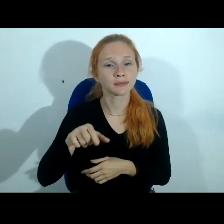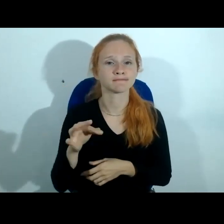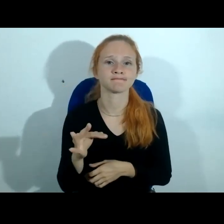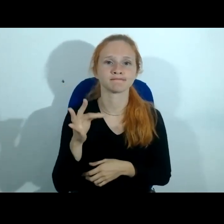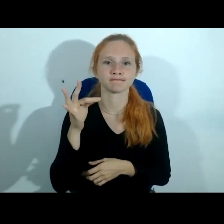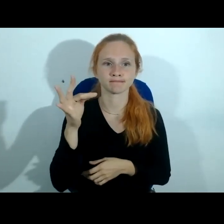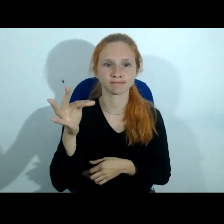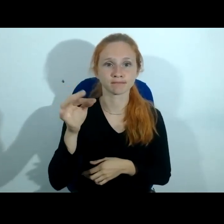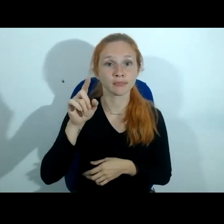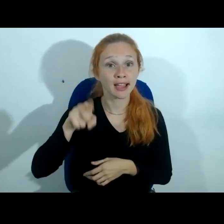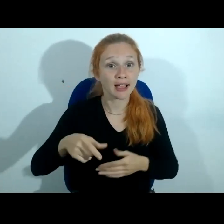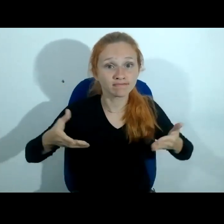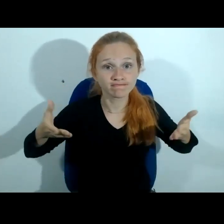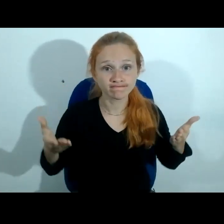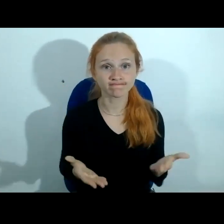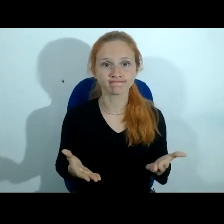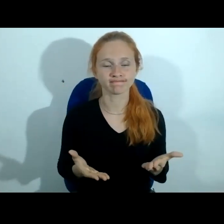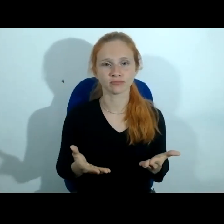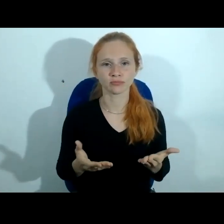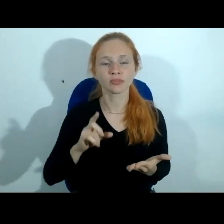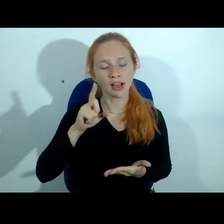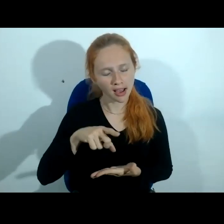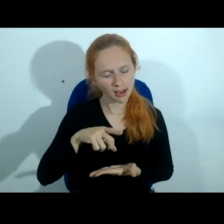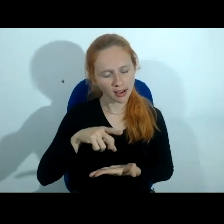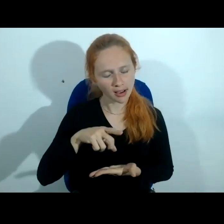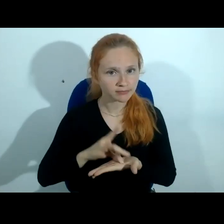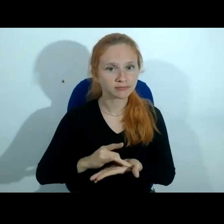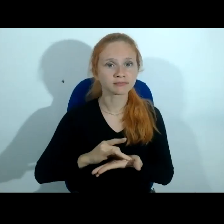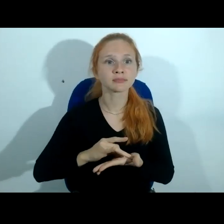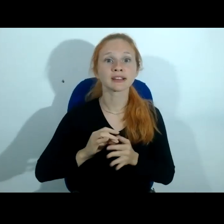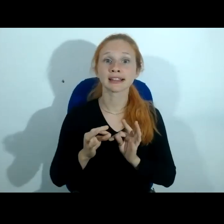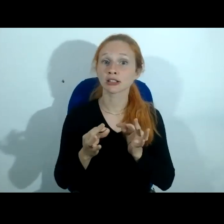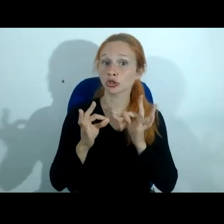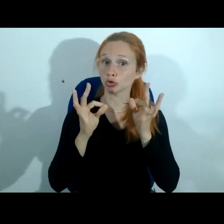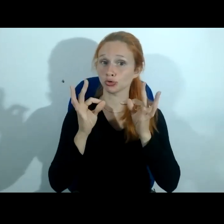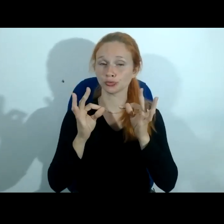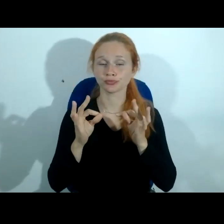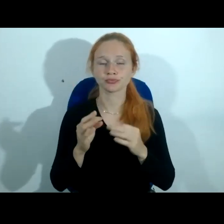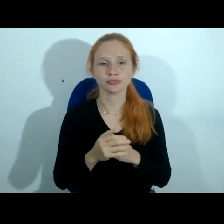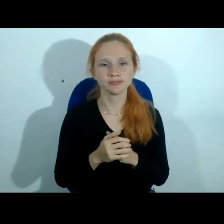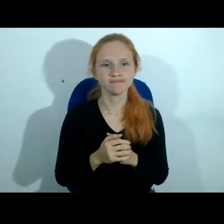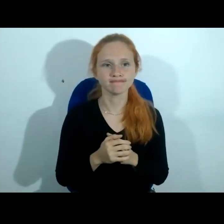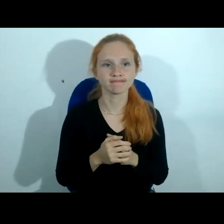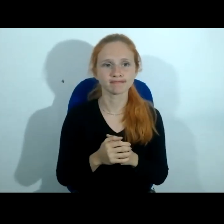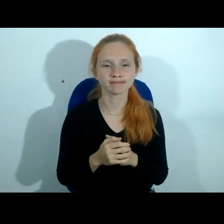direito digital é a nossa realidade é uma realidade cada vez mais tecnológica e cabe aqui